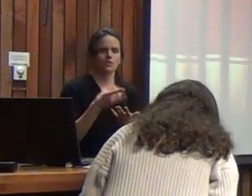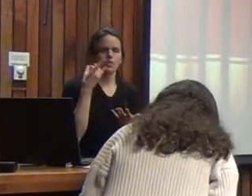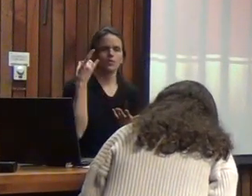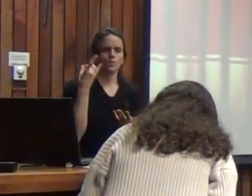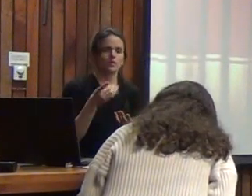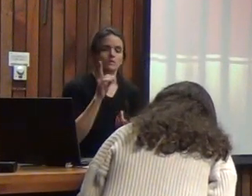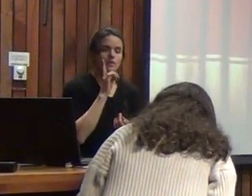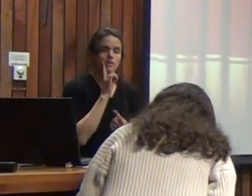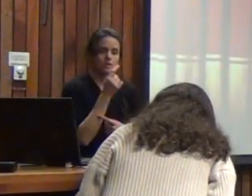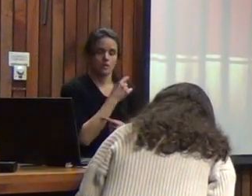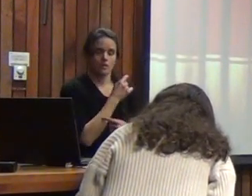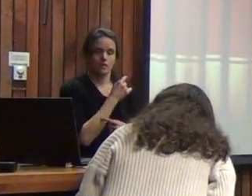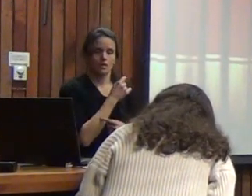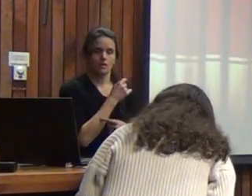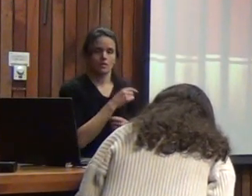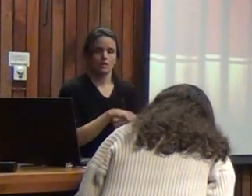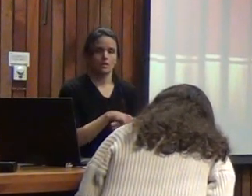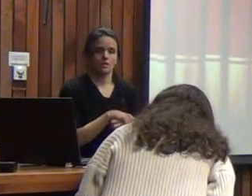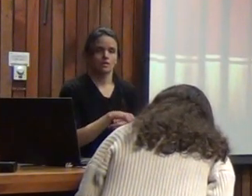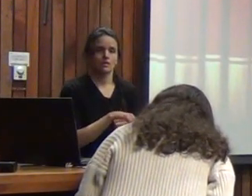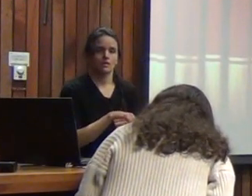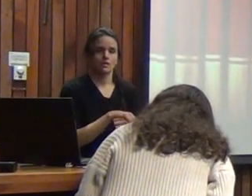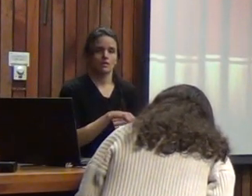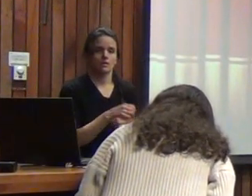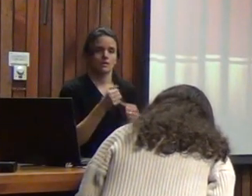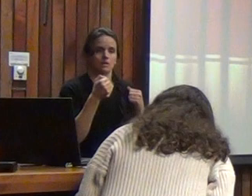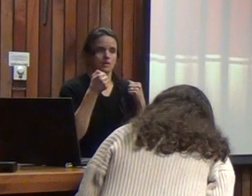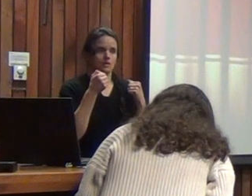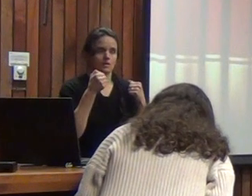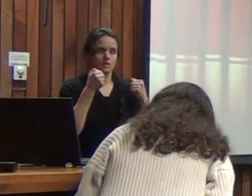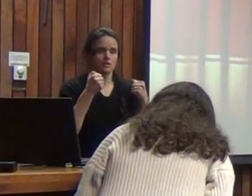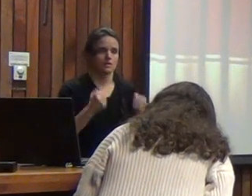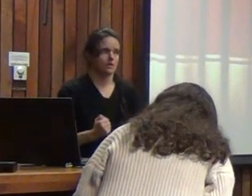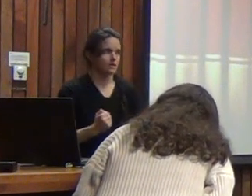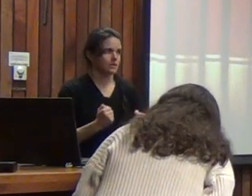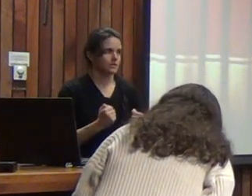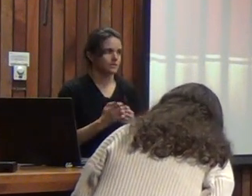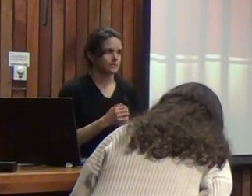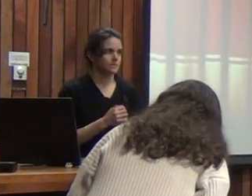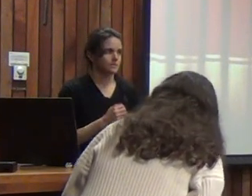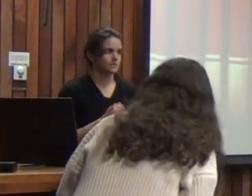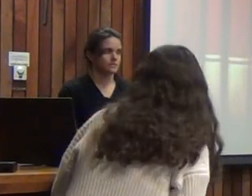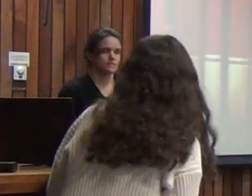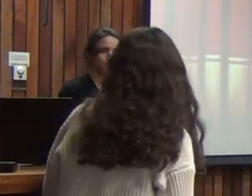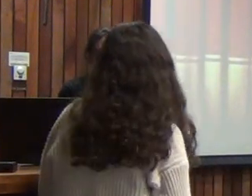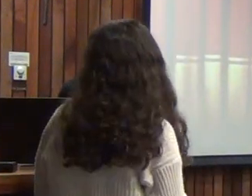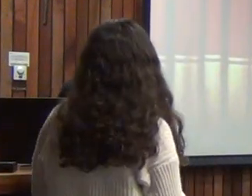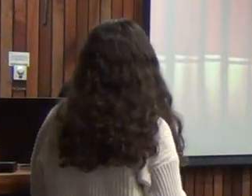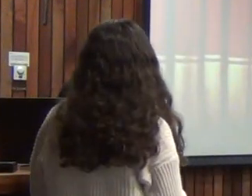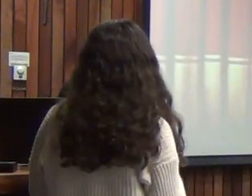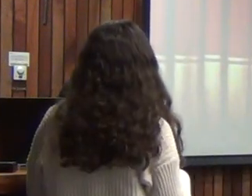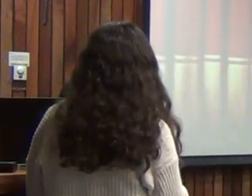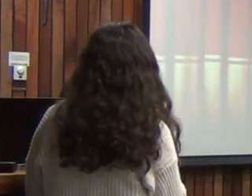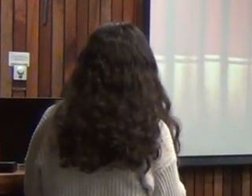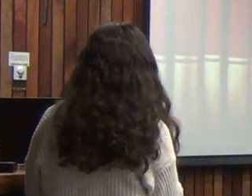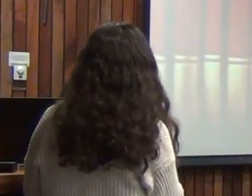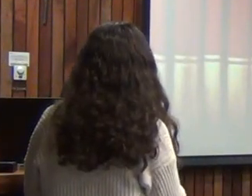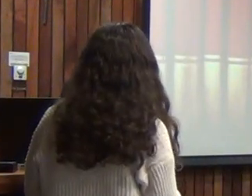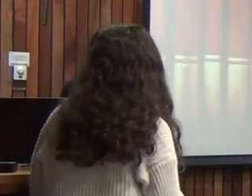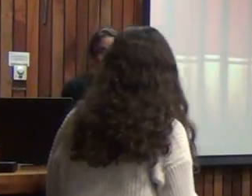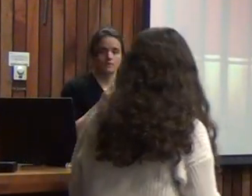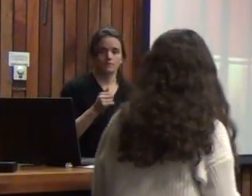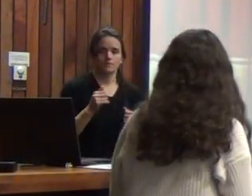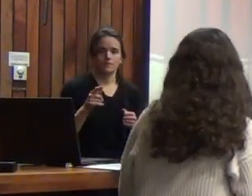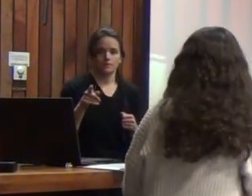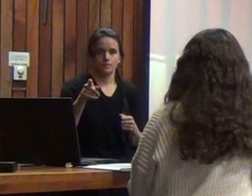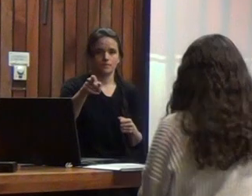tiene capacidad en términos del diagnóstico del déficit del señal por los